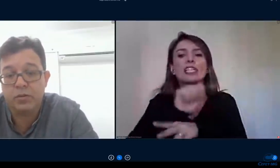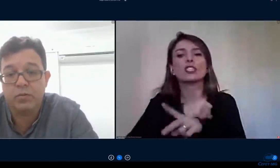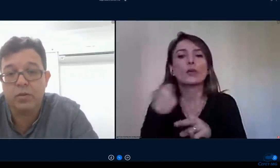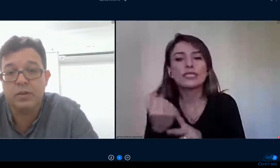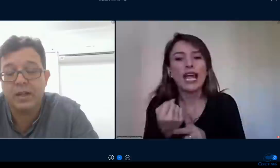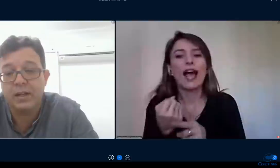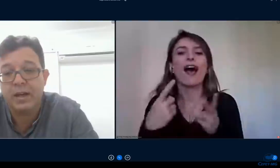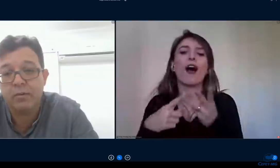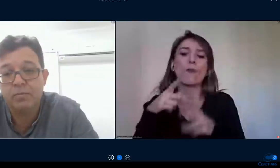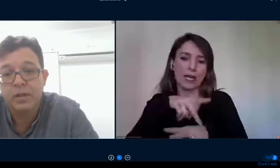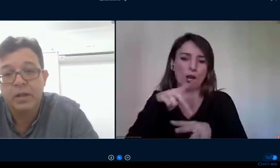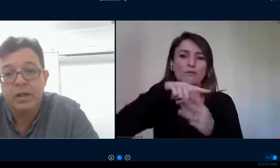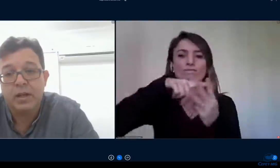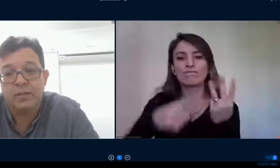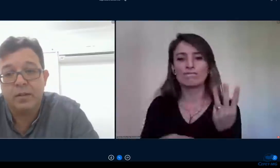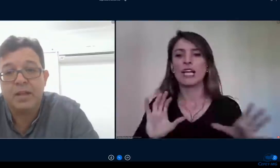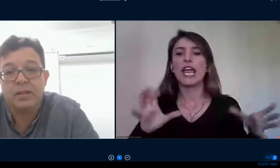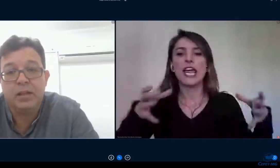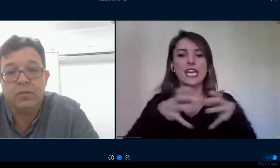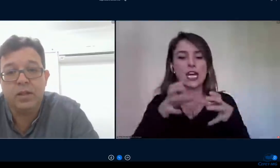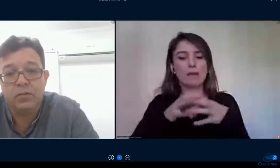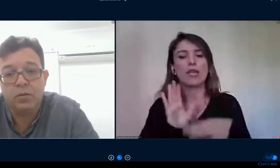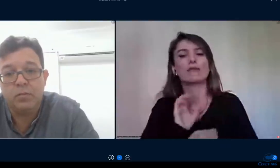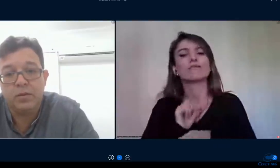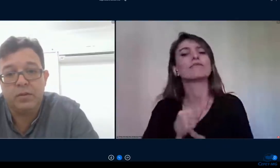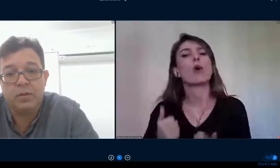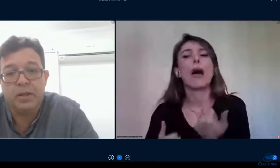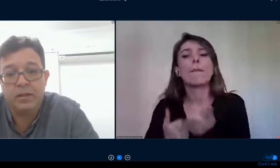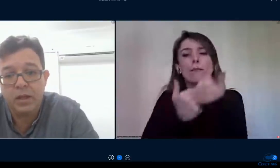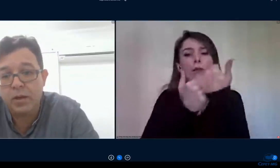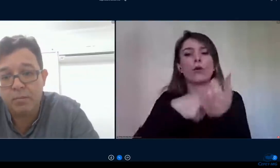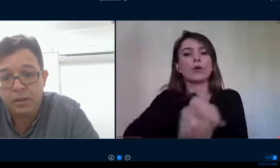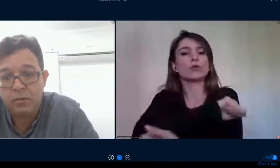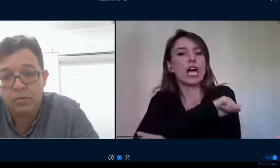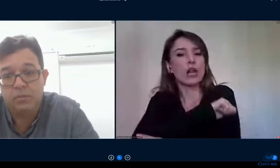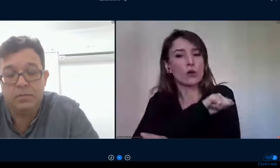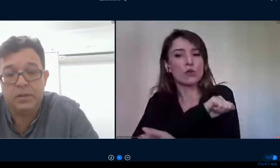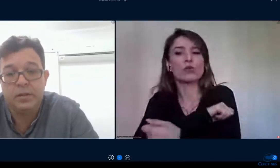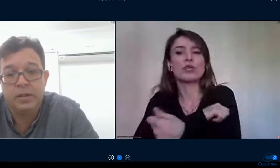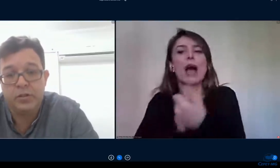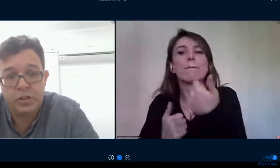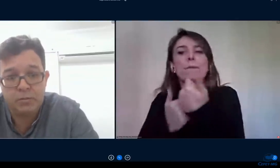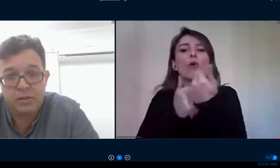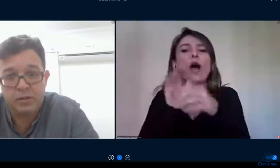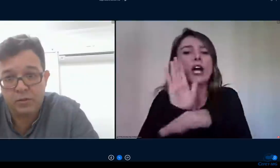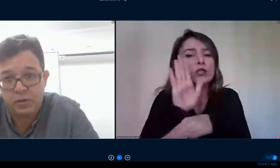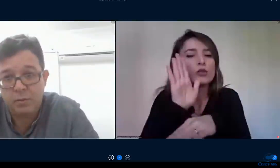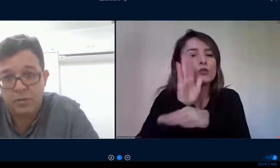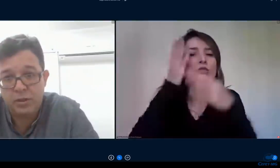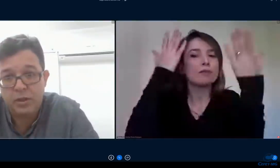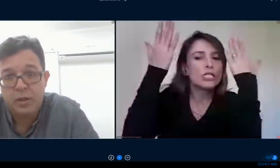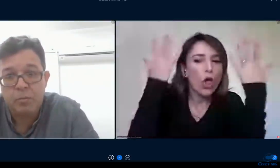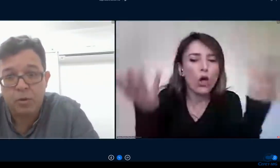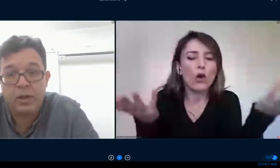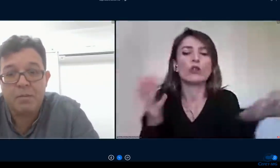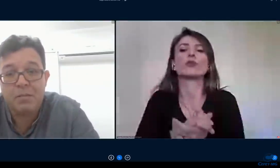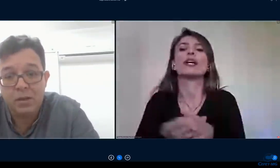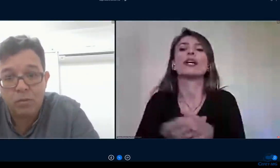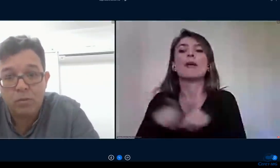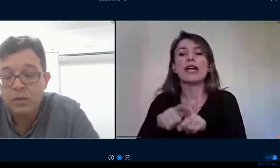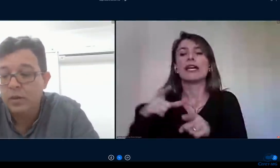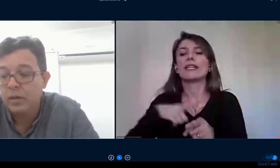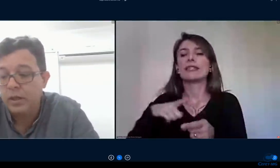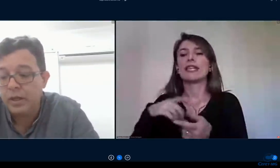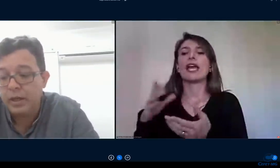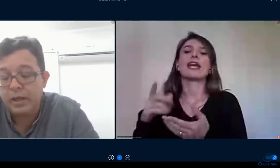os professores se voluntariaram a ser padrinhos das turmas então o padrinho é o amigo né a gente chama que nós chamamos de programa